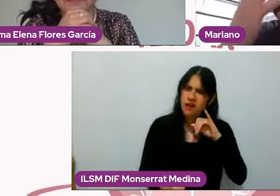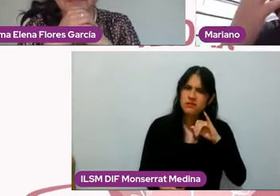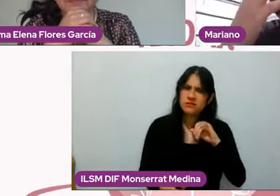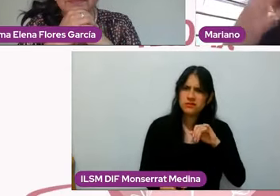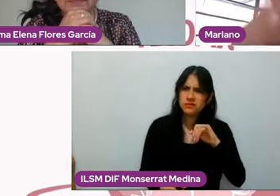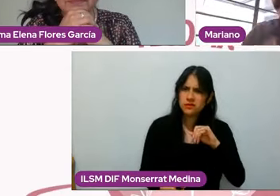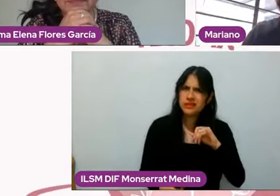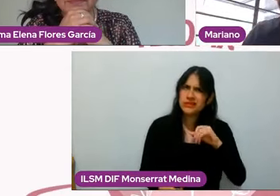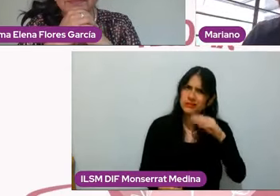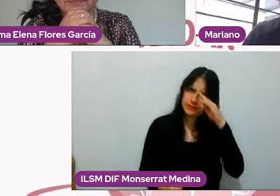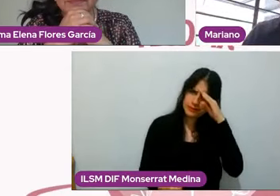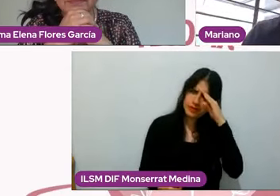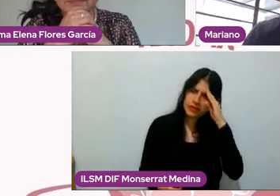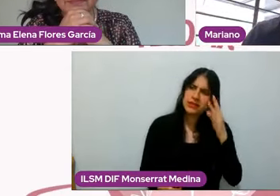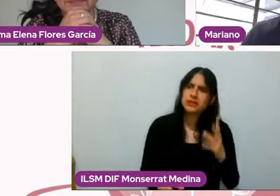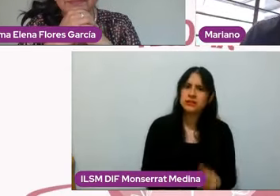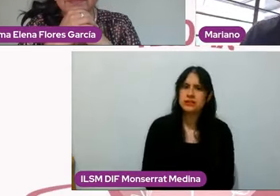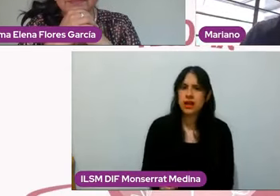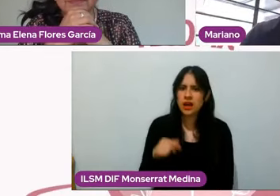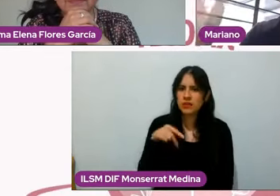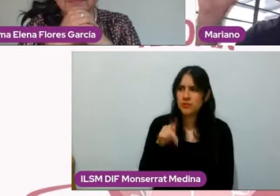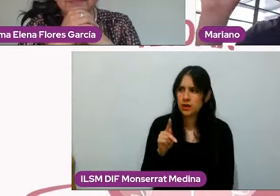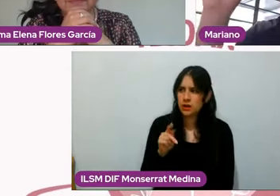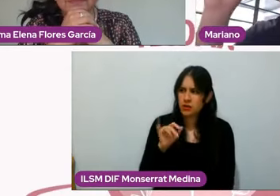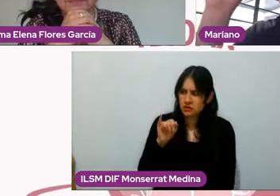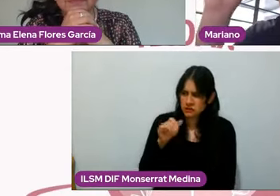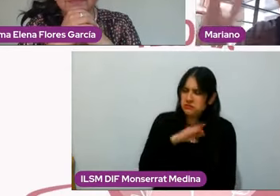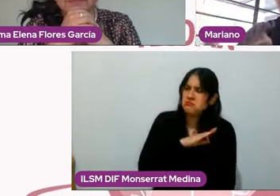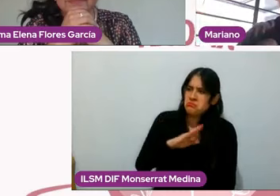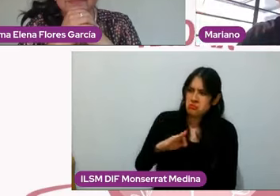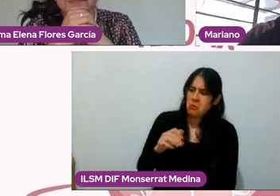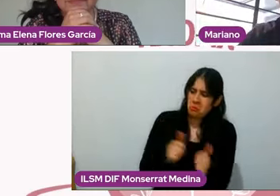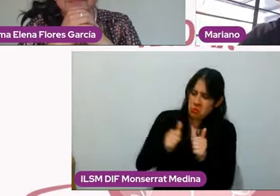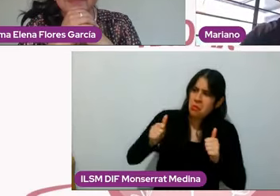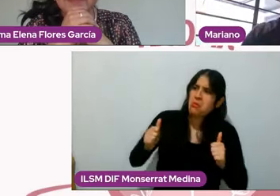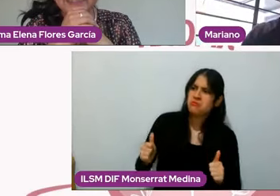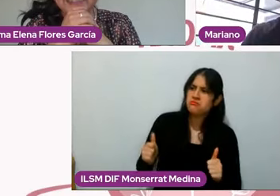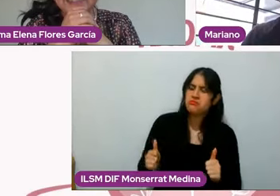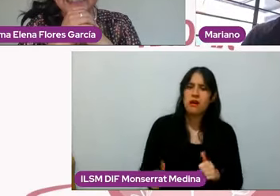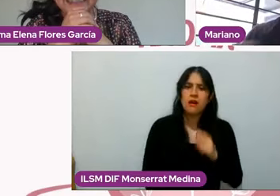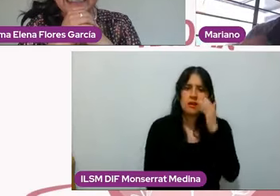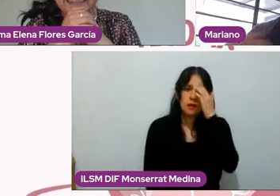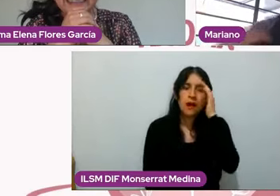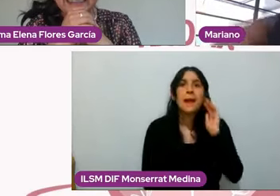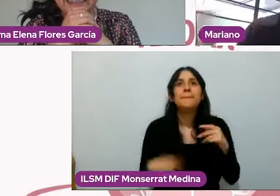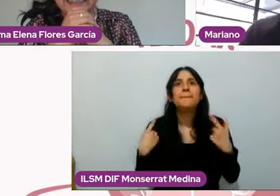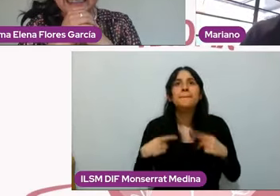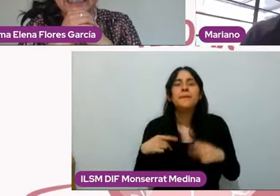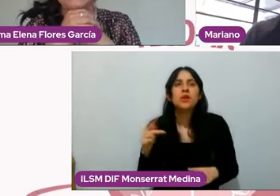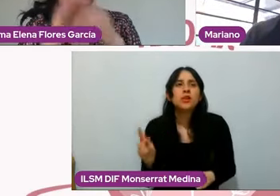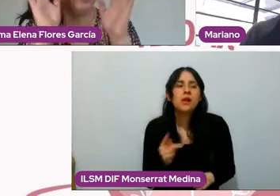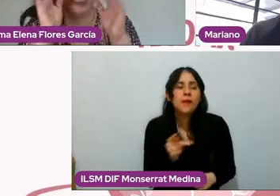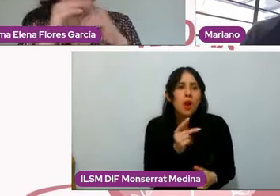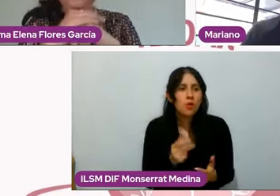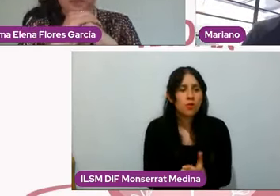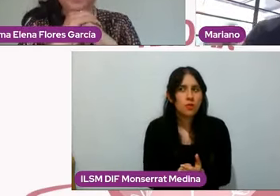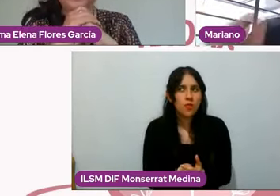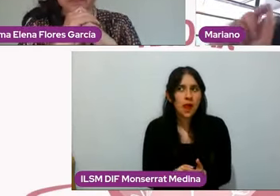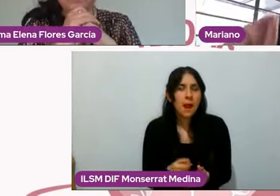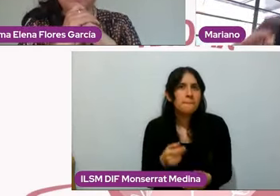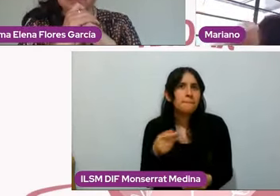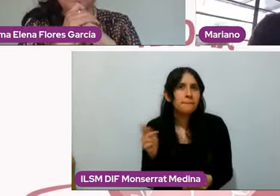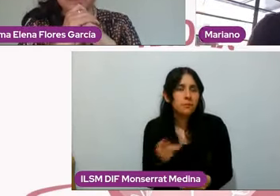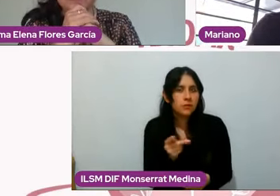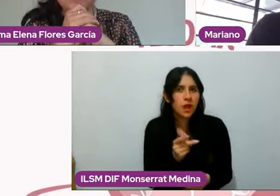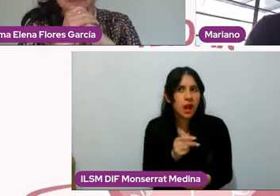toda esa reflexión pero por supuesto que es válido. sea, la que estaba preguntando estaba preguntando solamente si era válido, ¿no? Entonces,